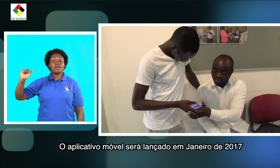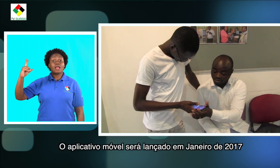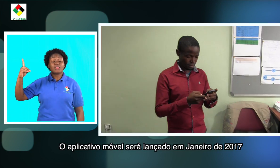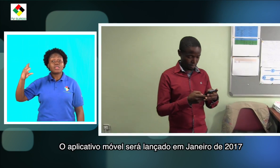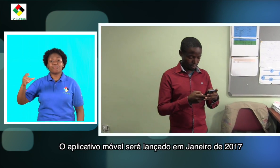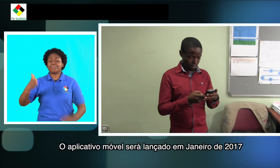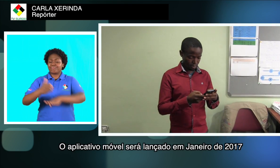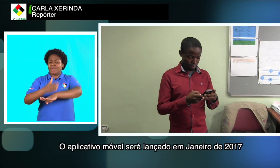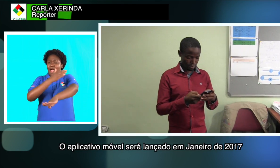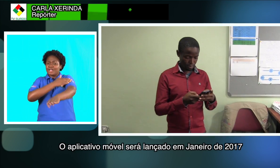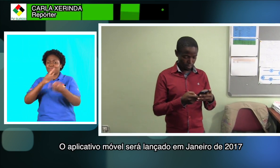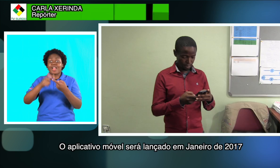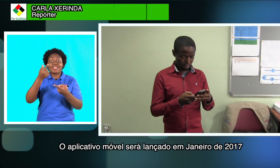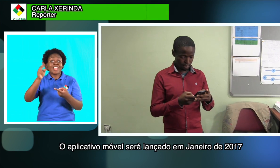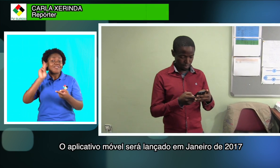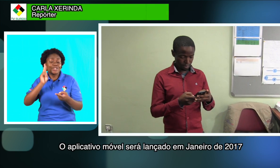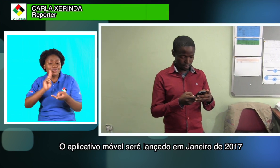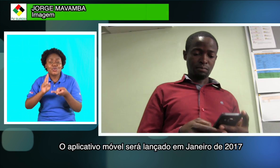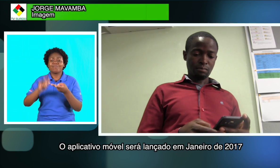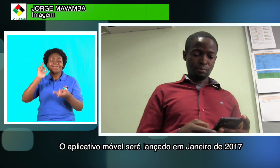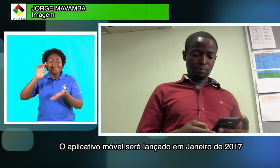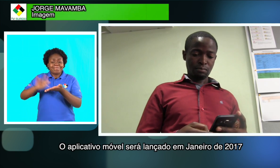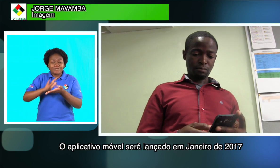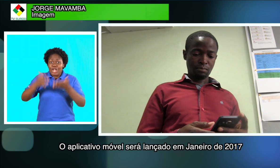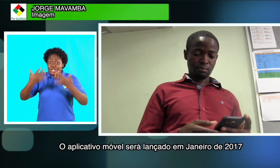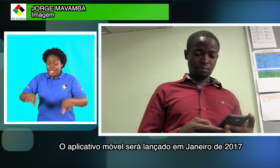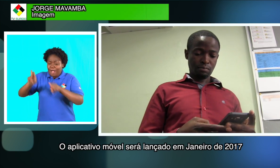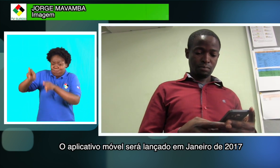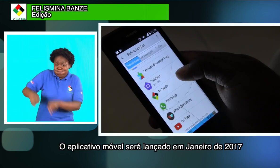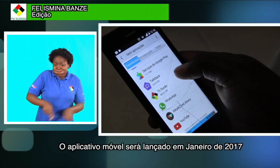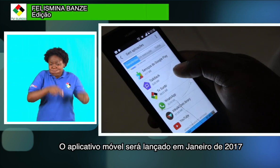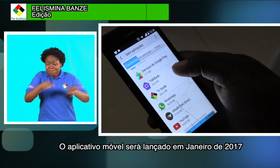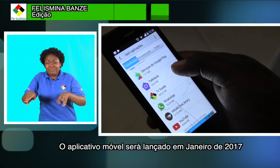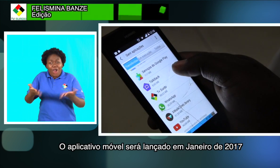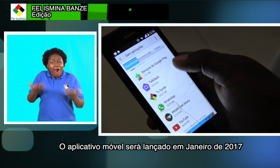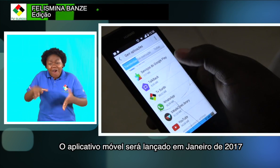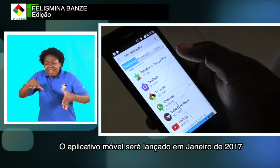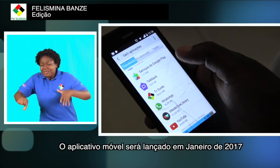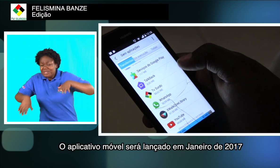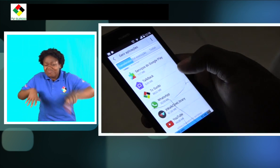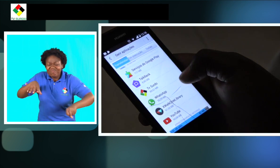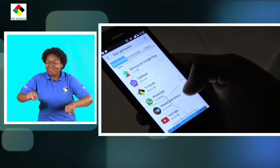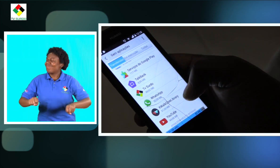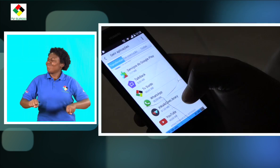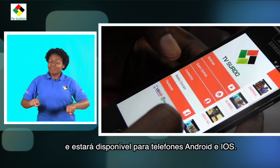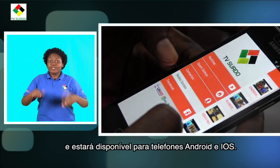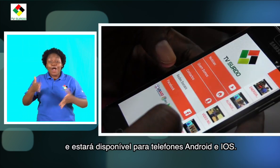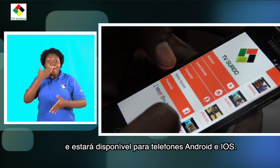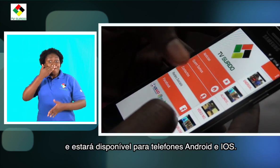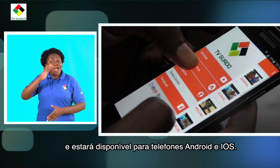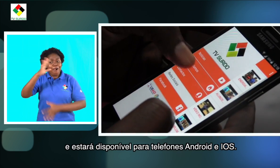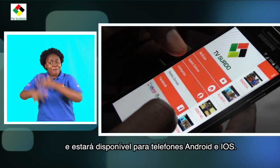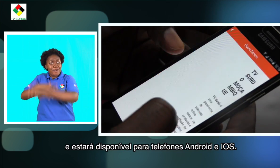O aplicativo móvel será lançado em janeiro de 2017 e estará